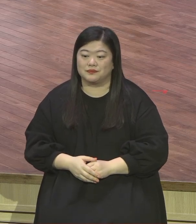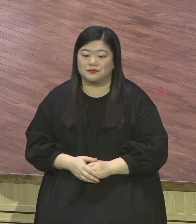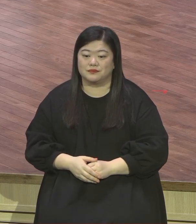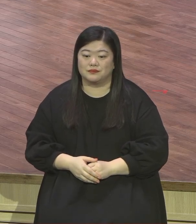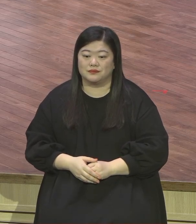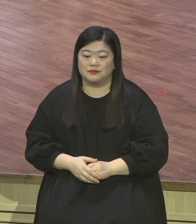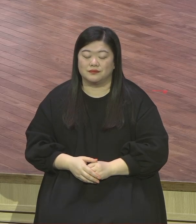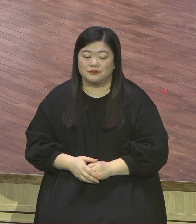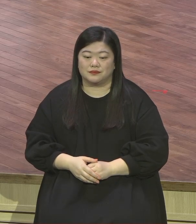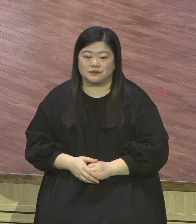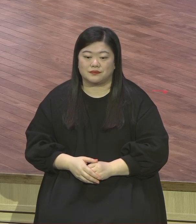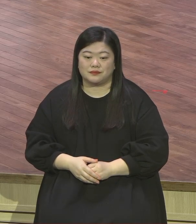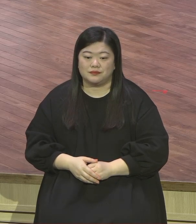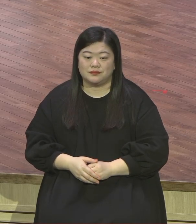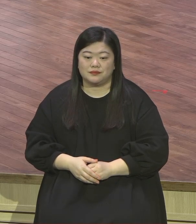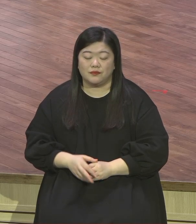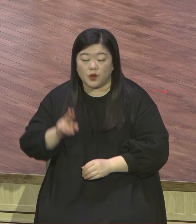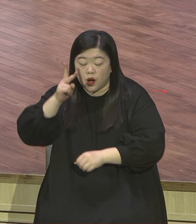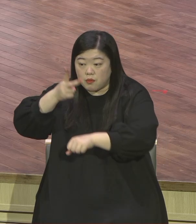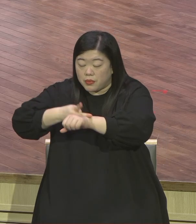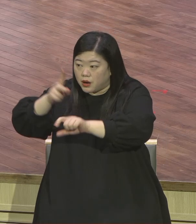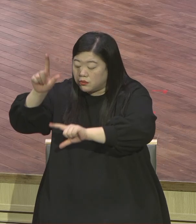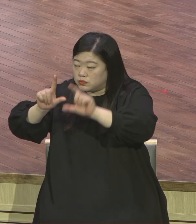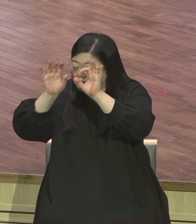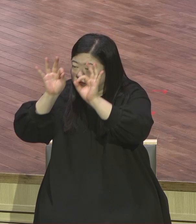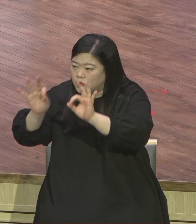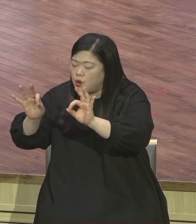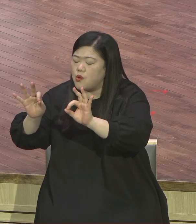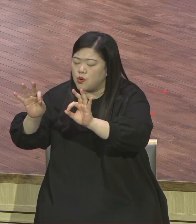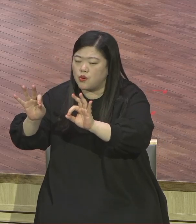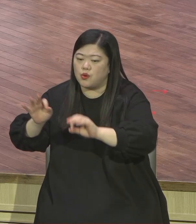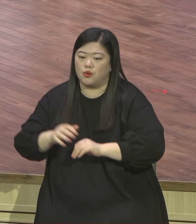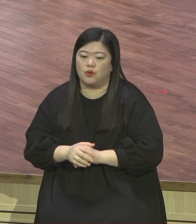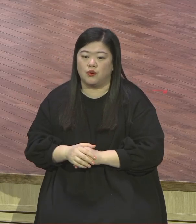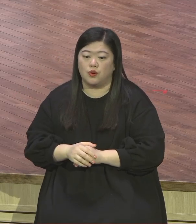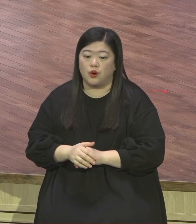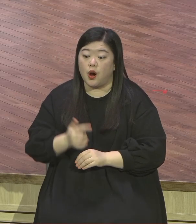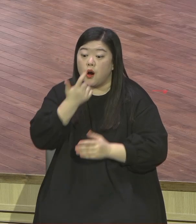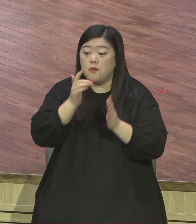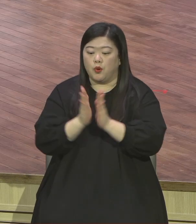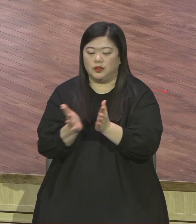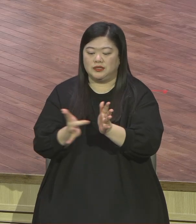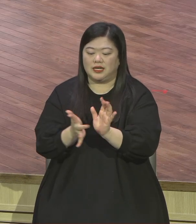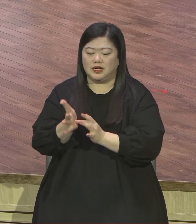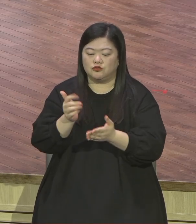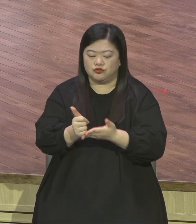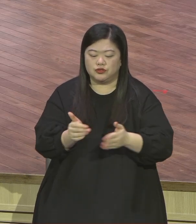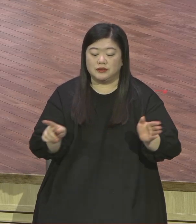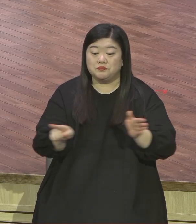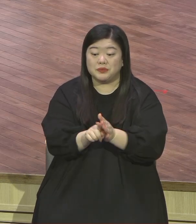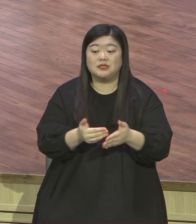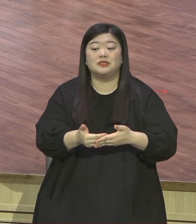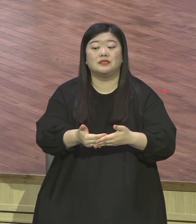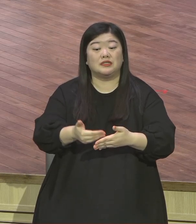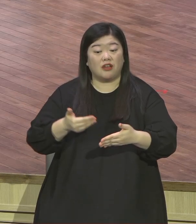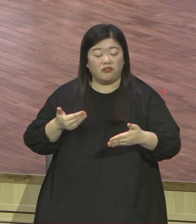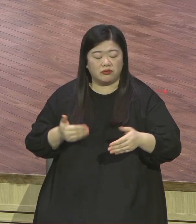사역하면서 자신이 그렇지 못한 상태에서 항상 기뻐하라 심한 기도 범사 감수하라 그건 말이 안